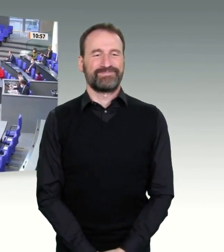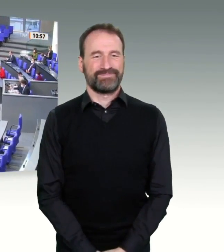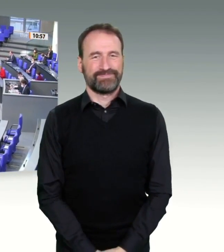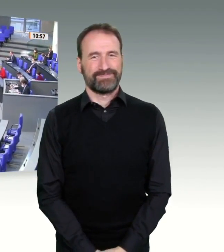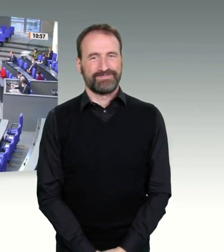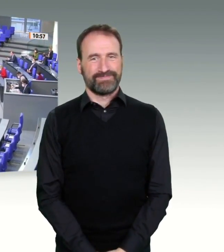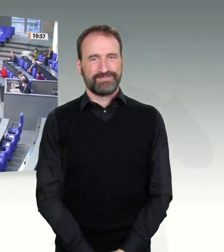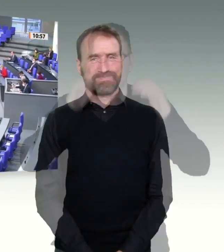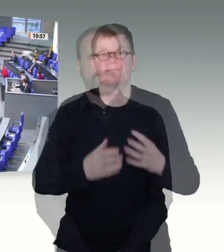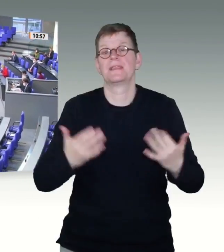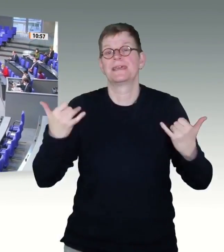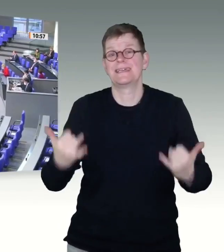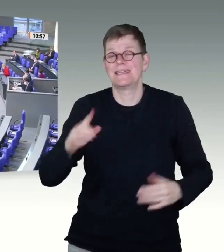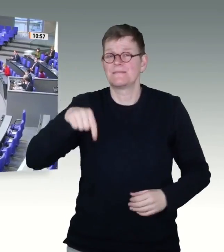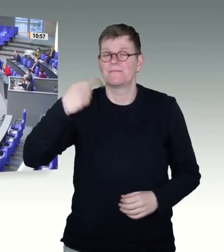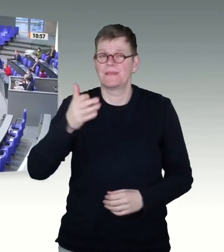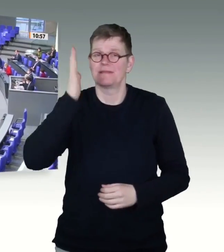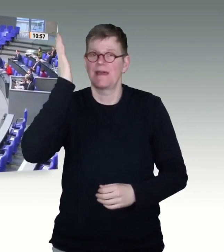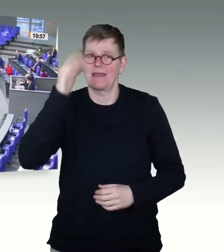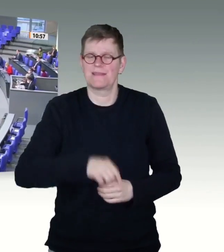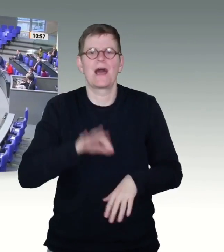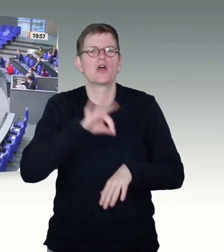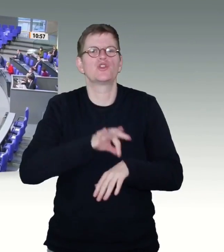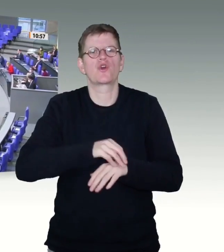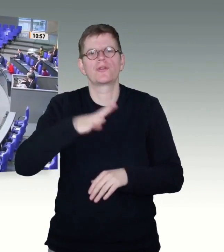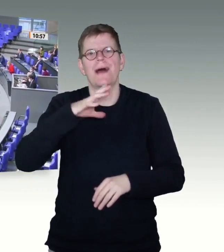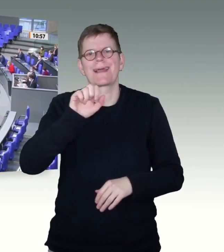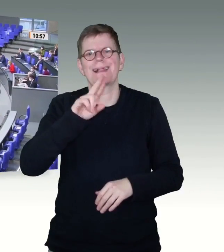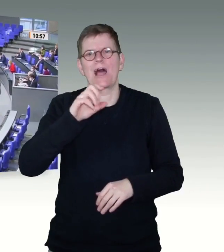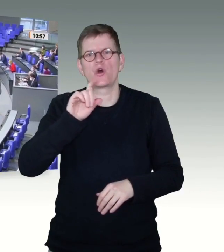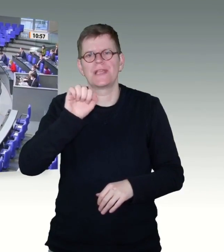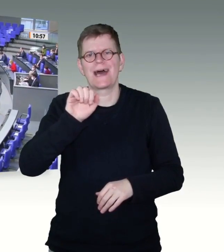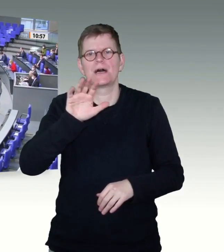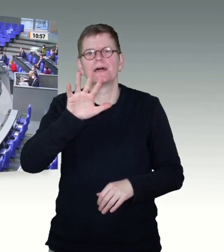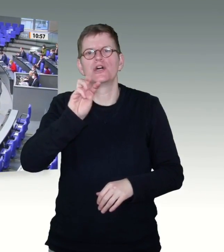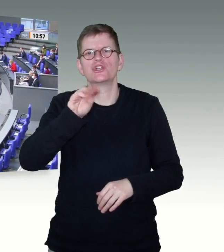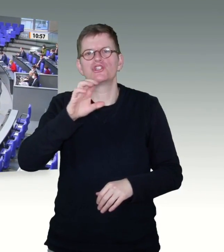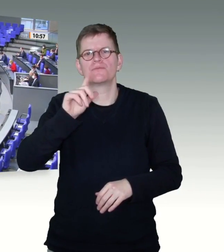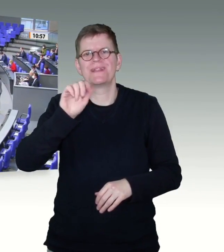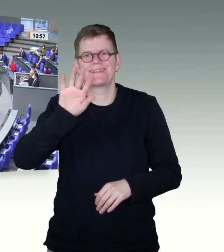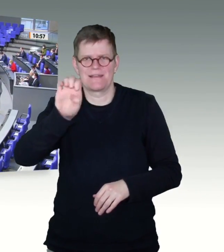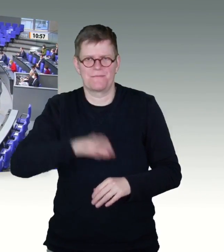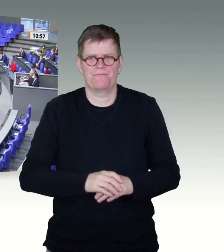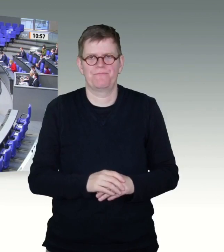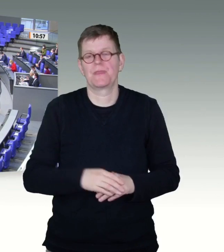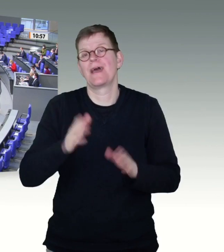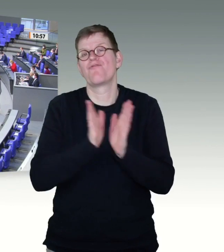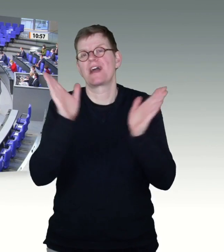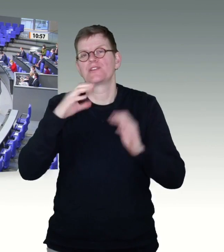-Regeln, den Tests und den Impfungen, sind die Impfungen die mächtigste Waffe. Sie sind absolut und abschließend. Ihre nachhaltige